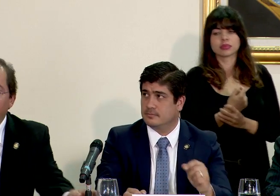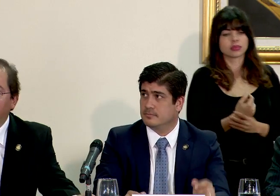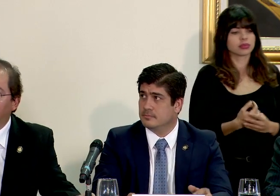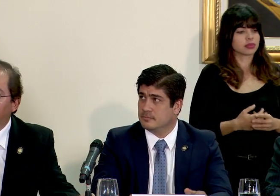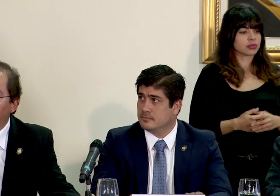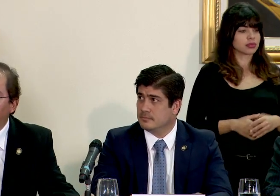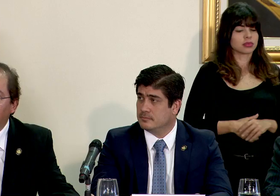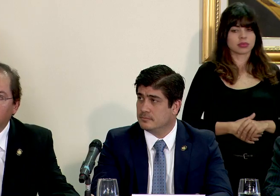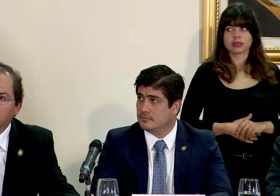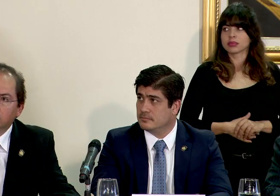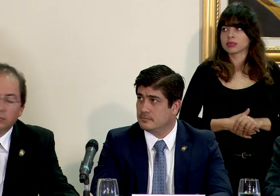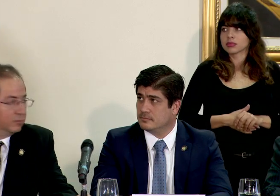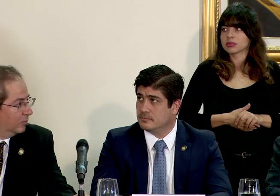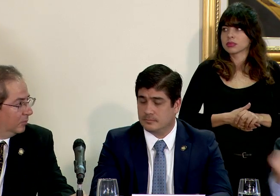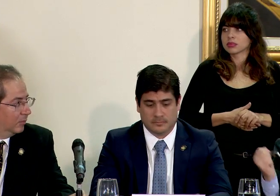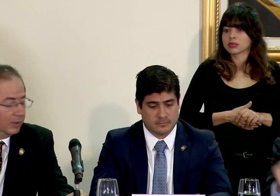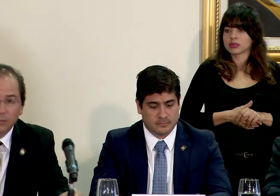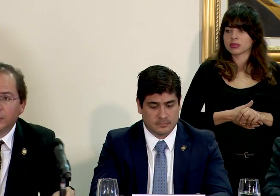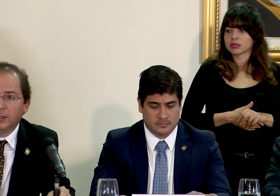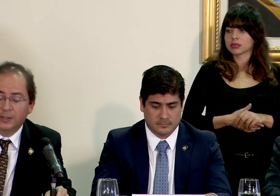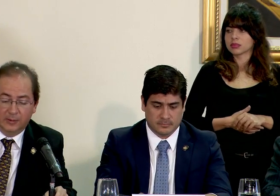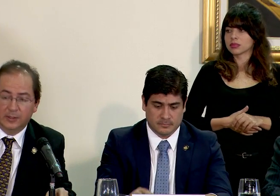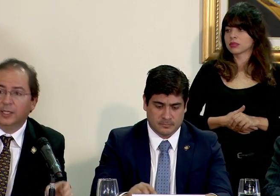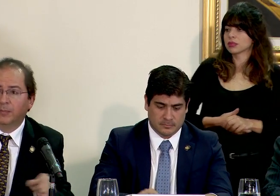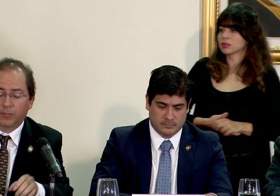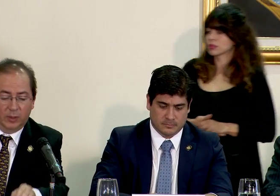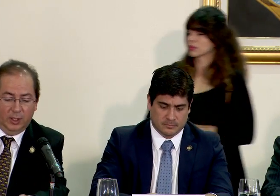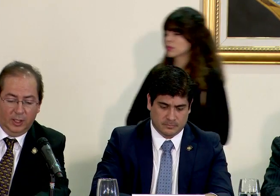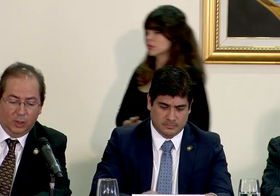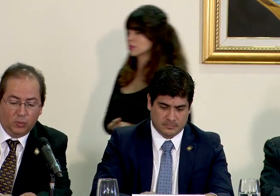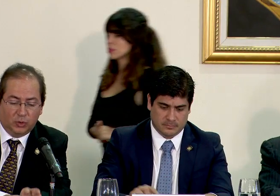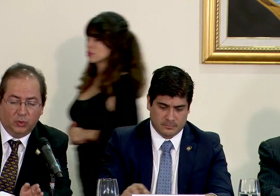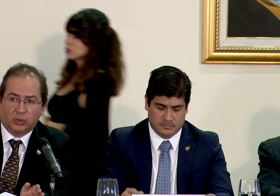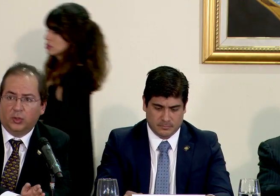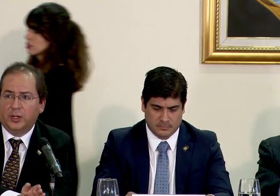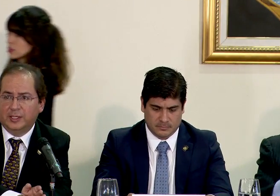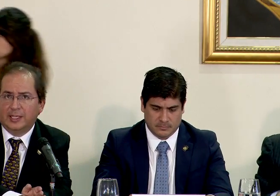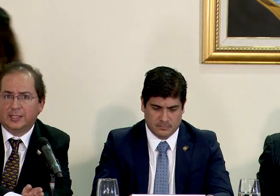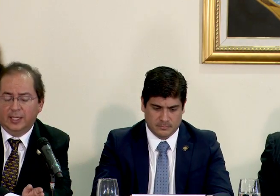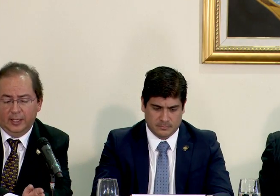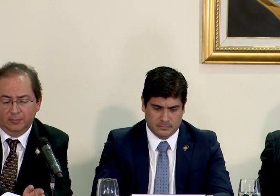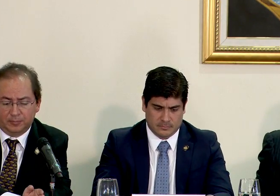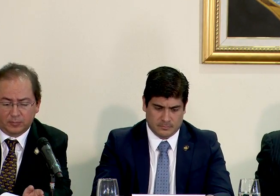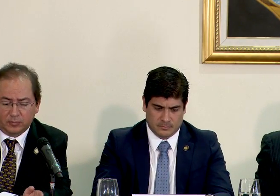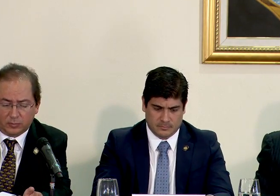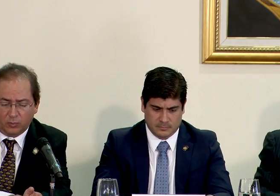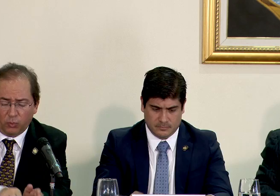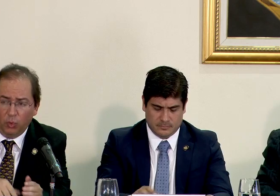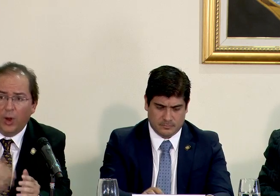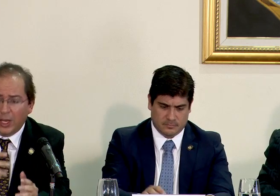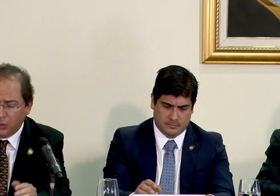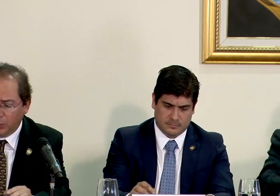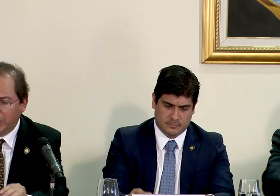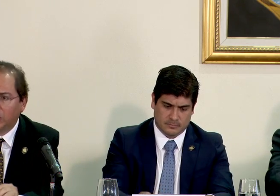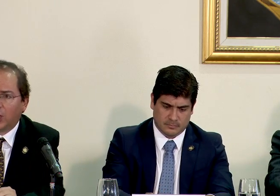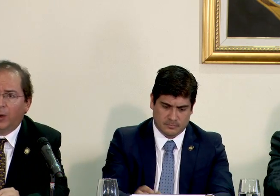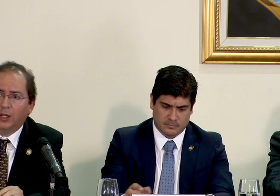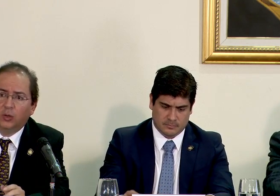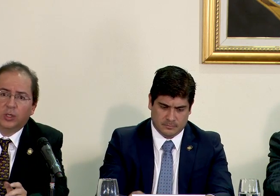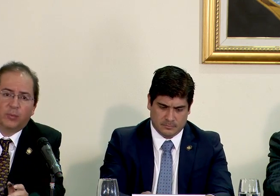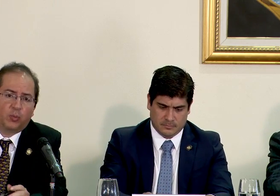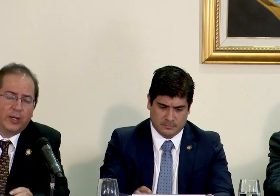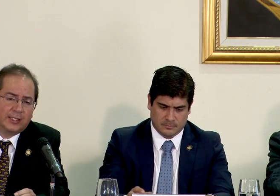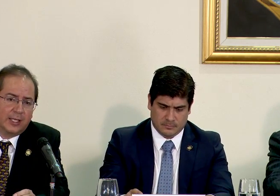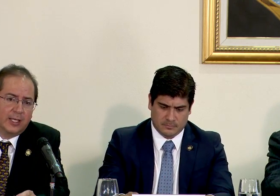continuamos con las consultas con mucho gusto desde hace un año hemos venido